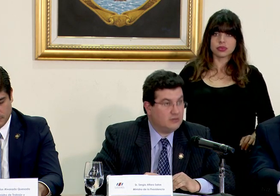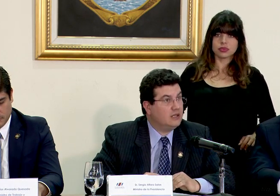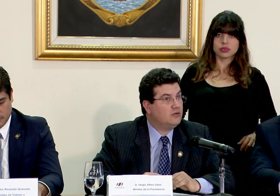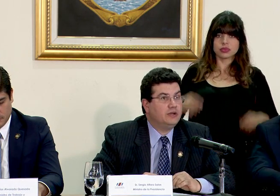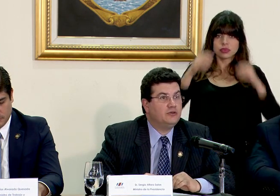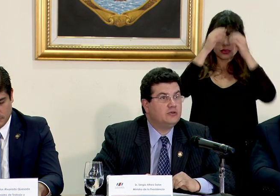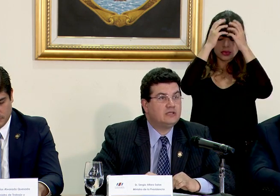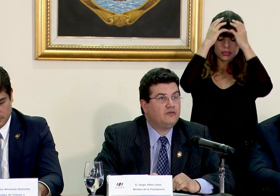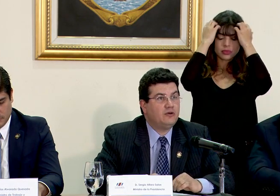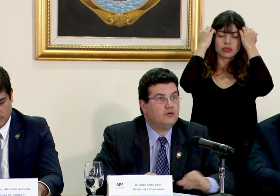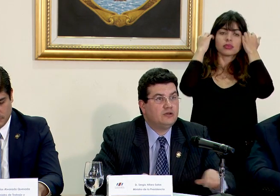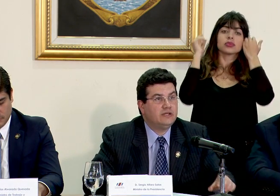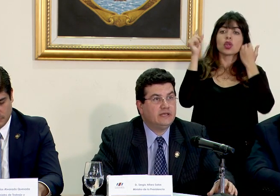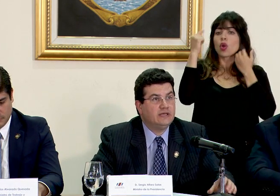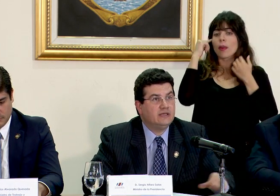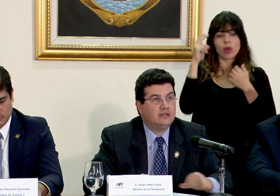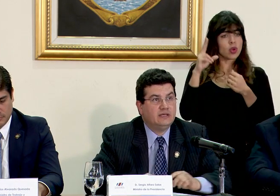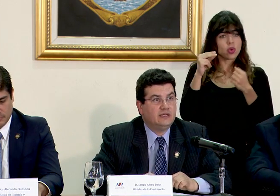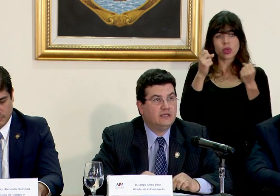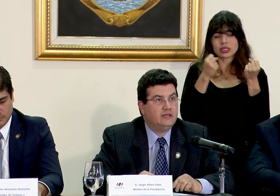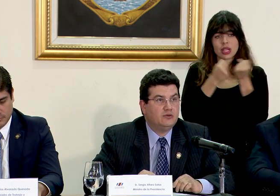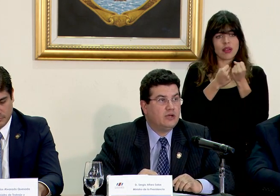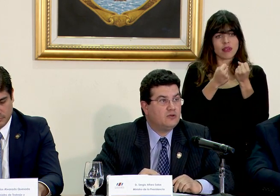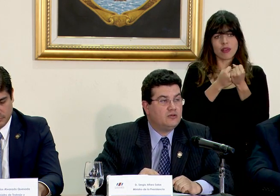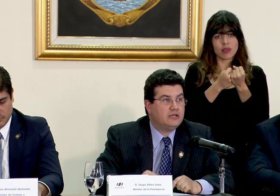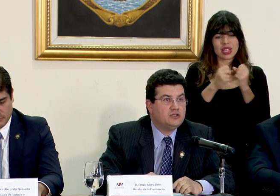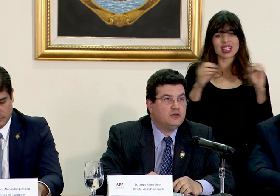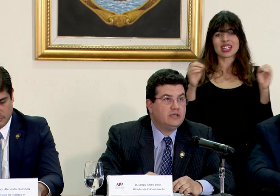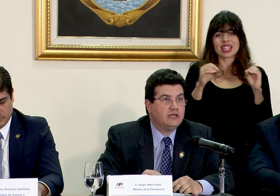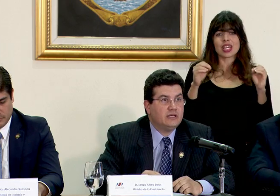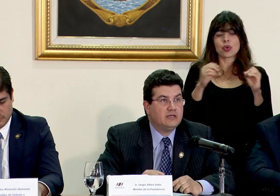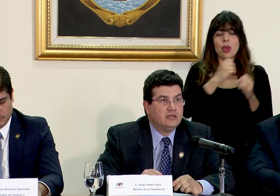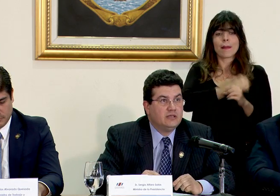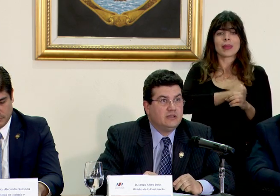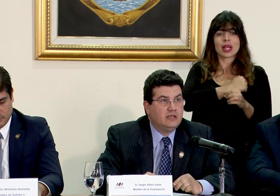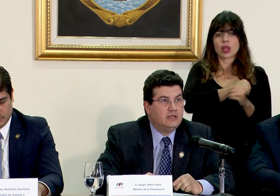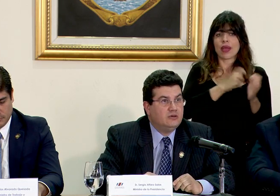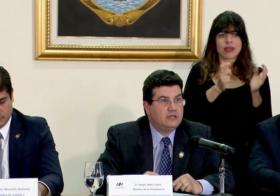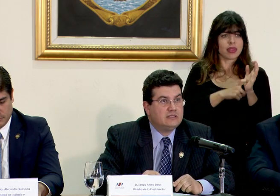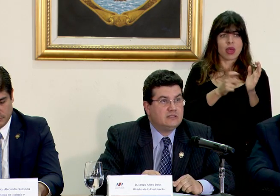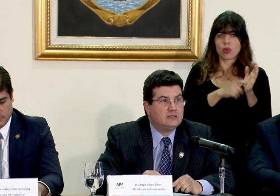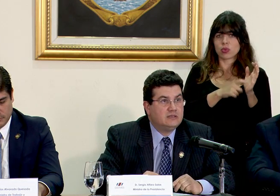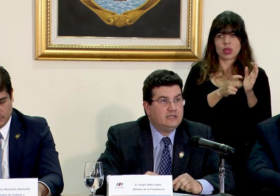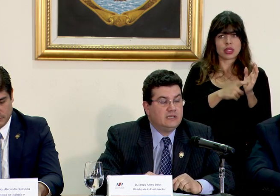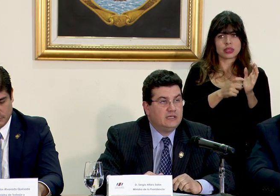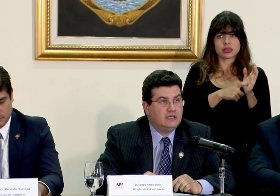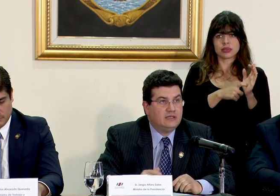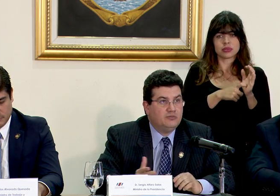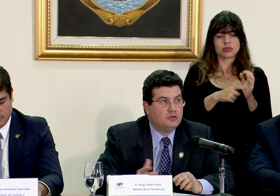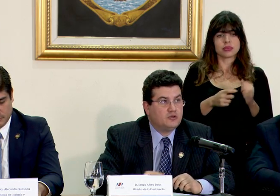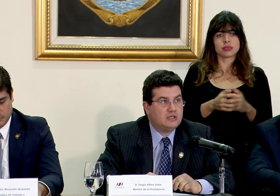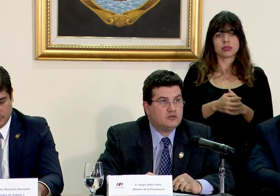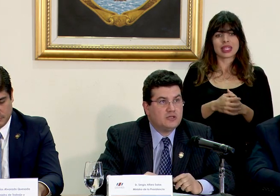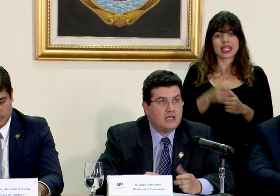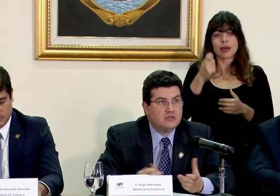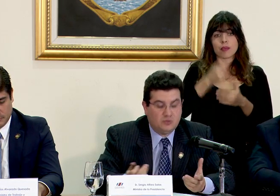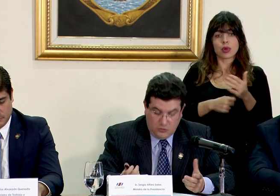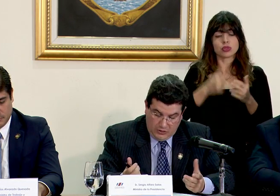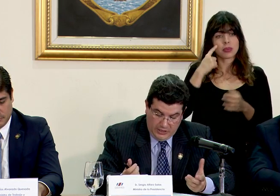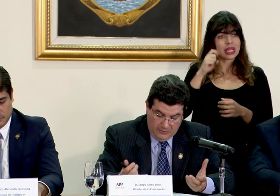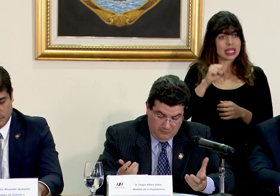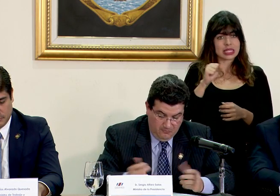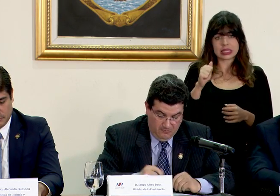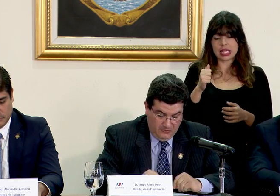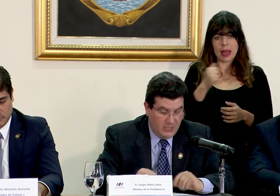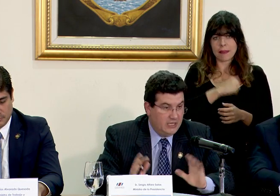el gobierno no está a favor de ninguna condonación de deudas del impuesto a las sociedades